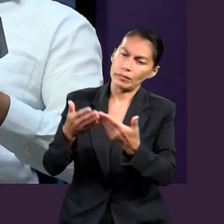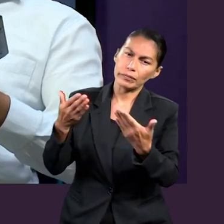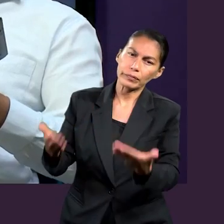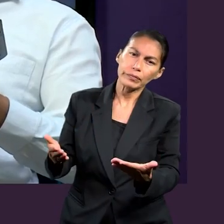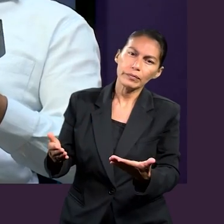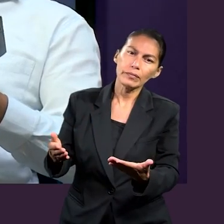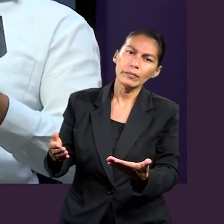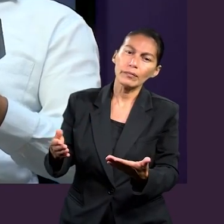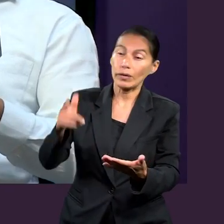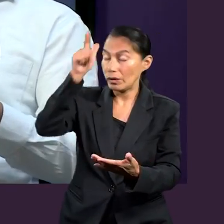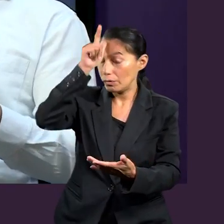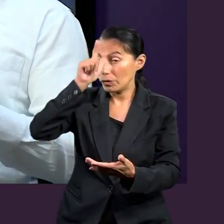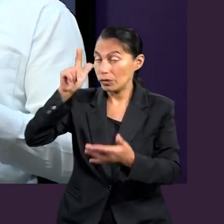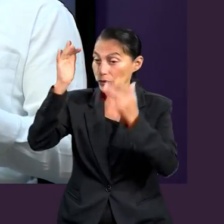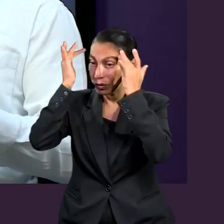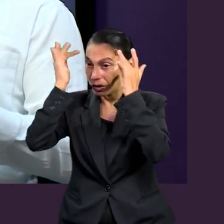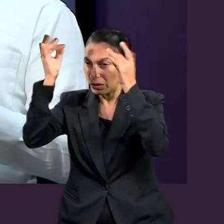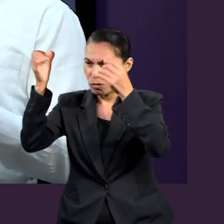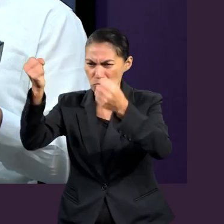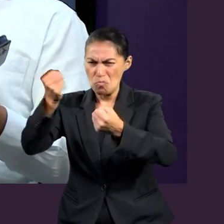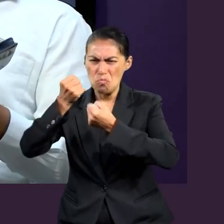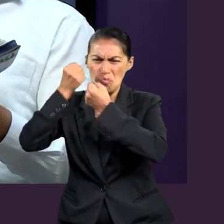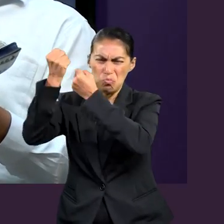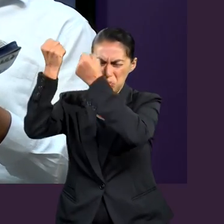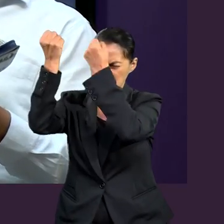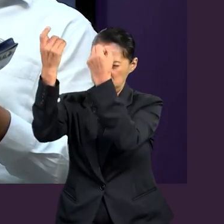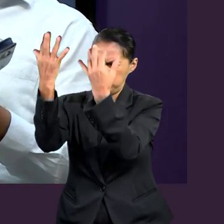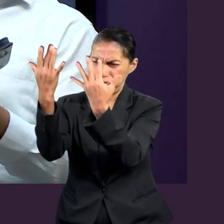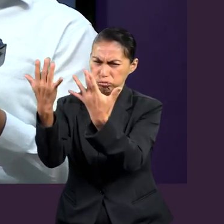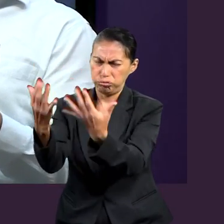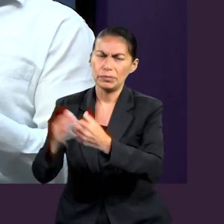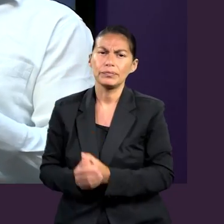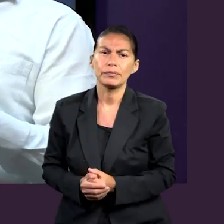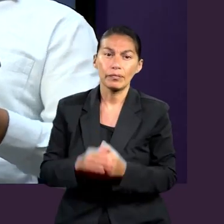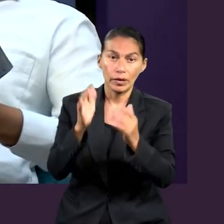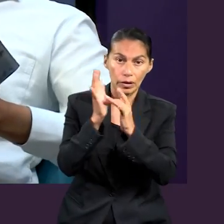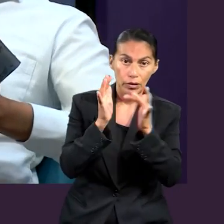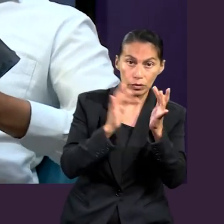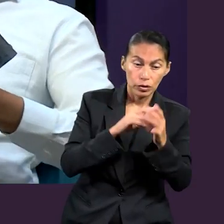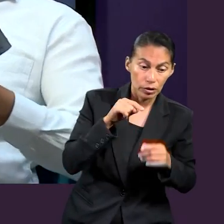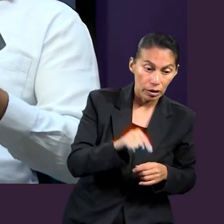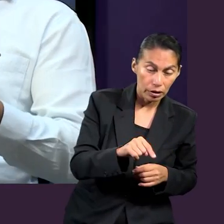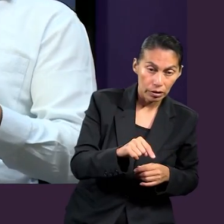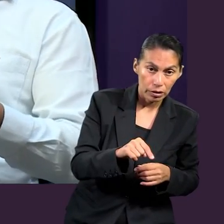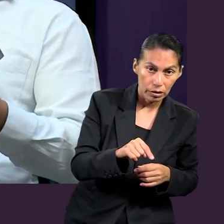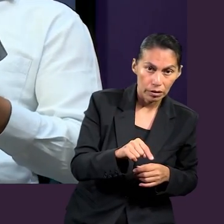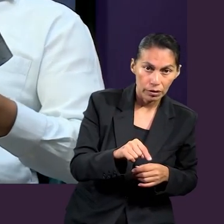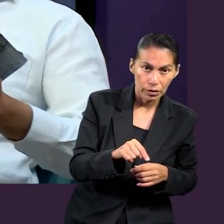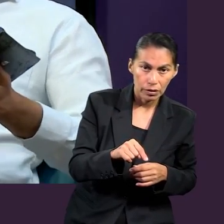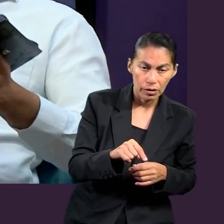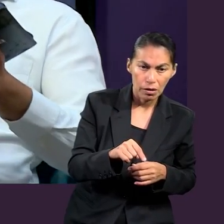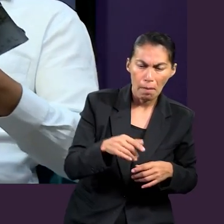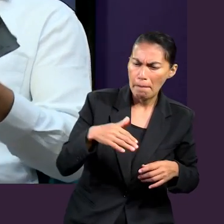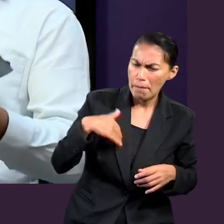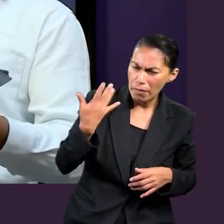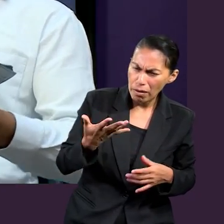tarea que Jesús estaba realizando. Porque mientras Jesús estuvo aquí en la tierra, las acciones que realizó, los milagros,